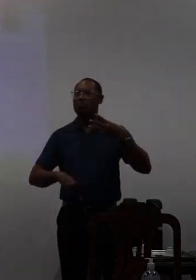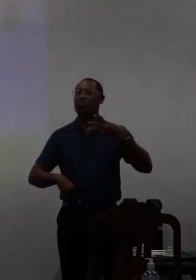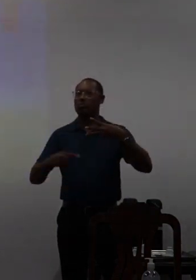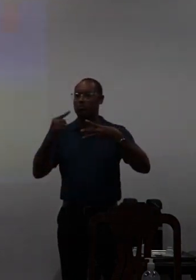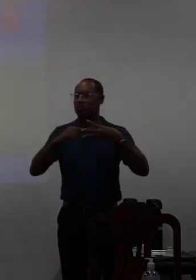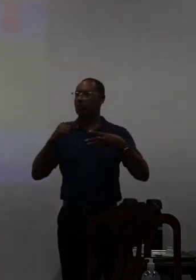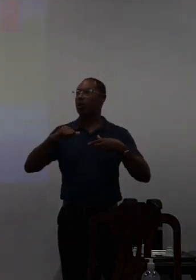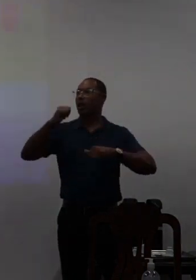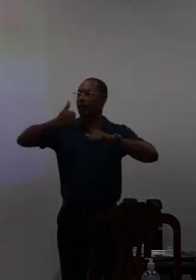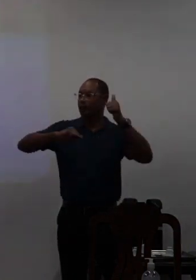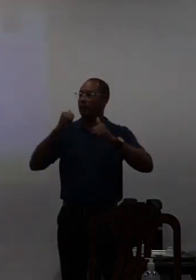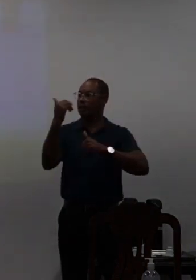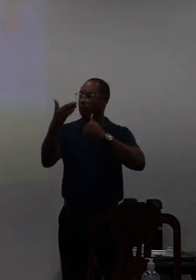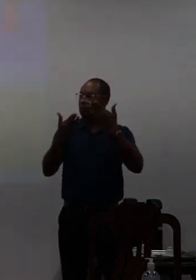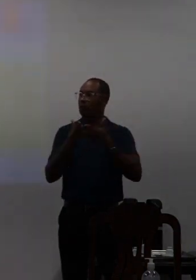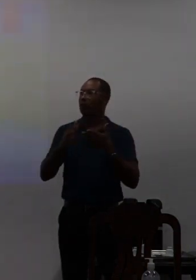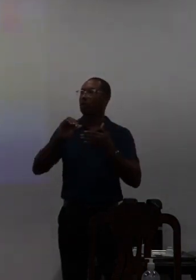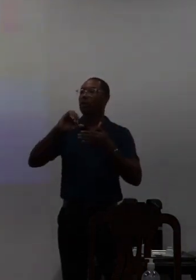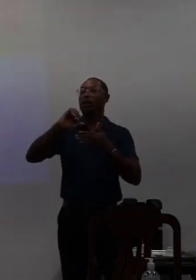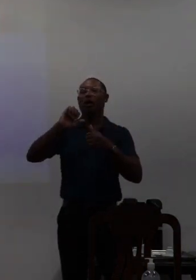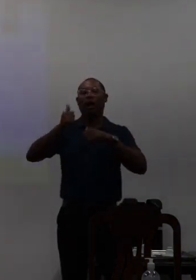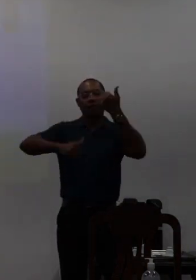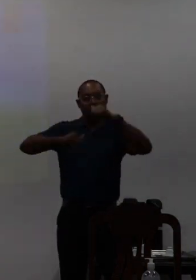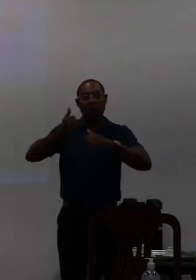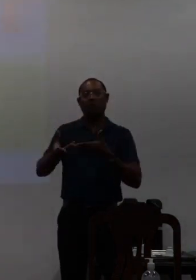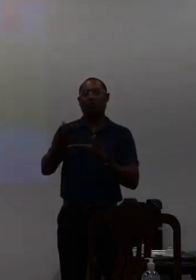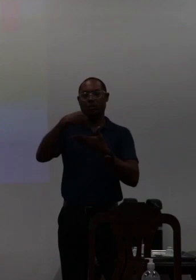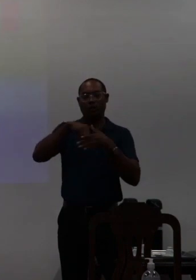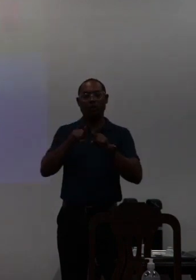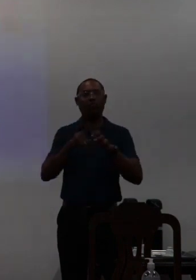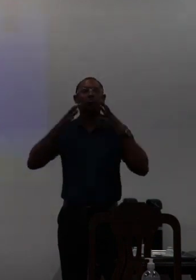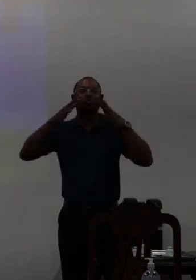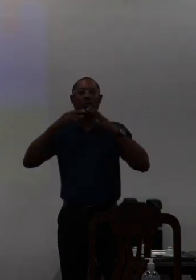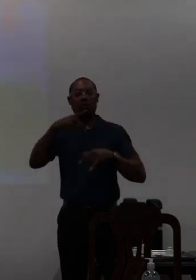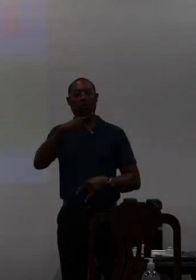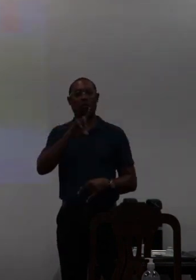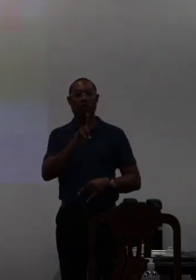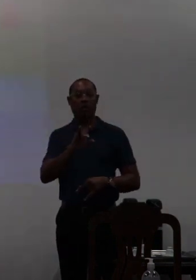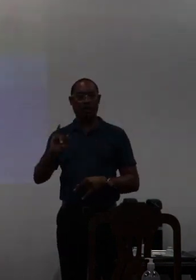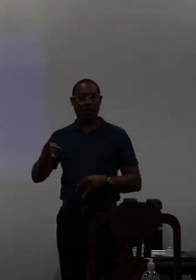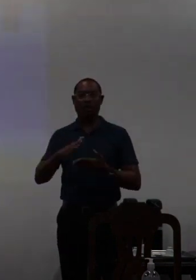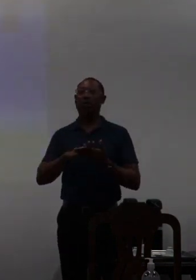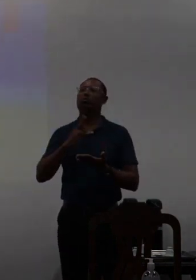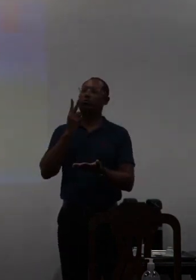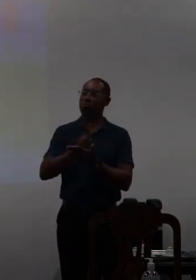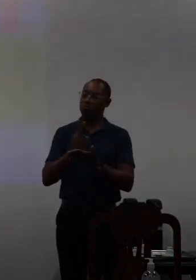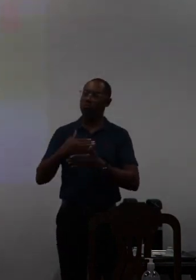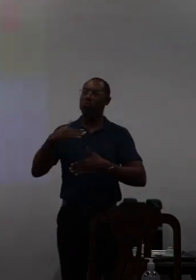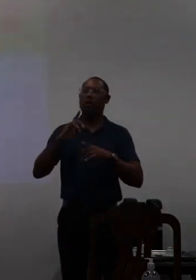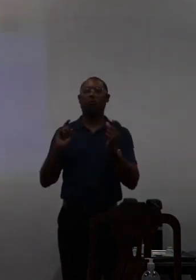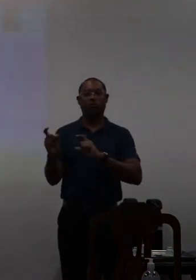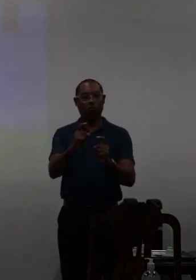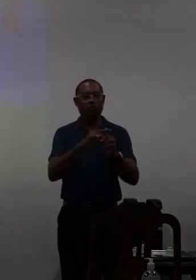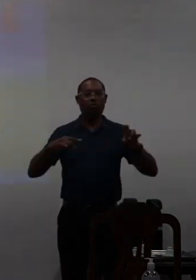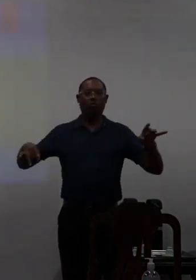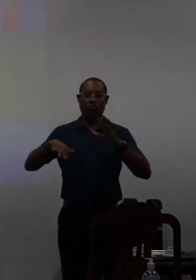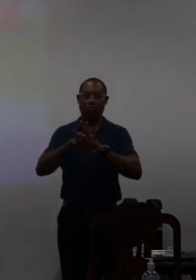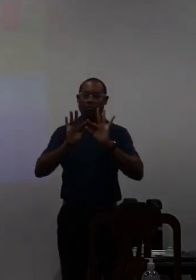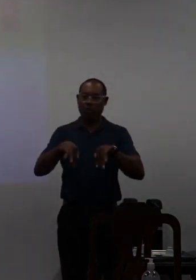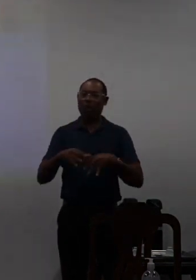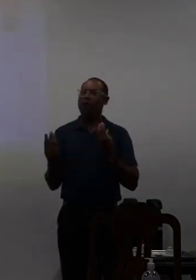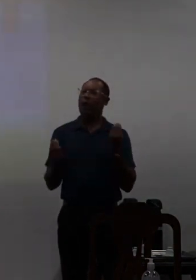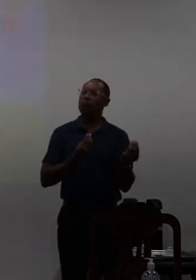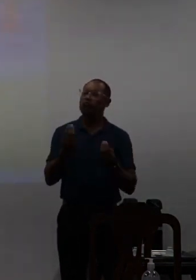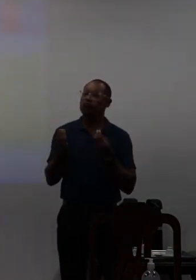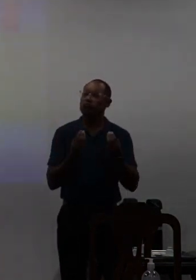avaliação externa avaliação interna e acompanhamento do PDI e frequentemente vai discutir esses resultados e ver que